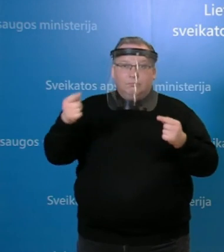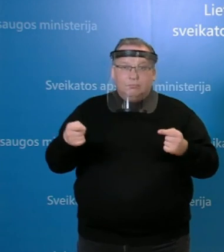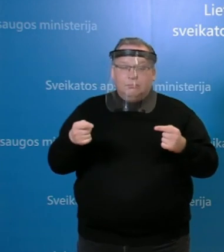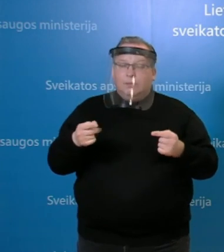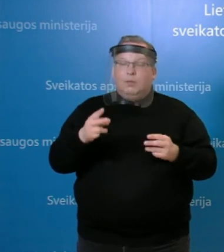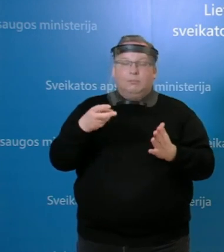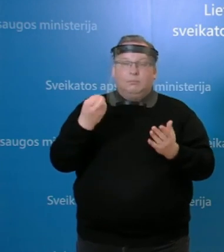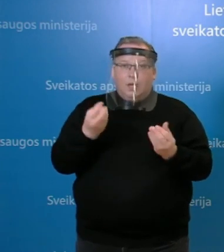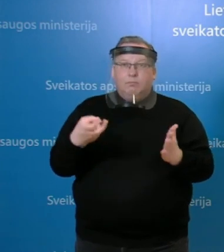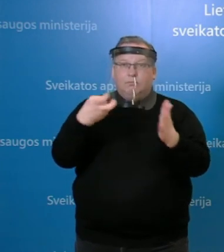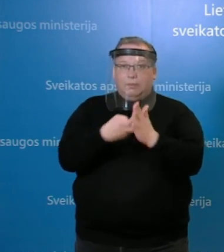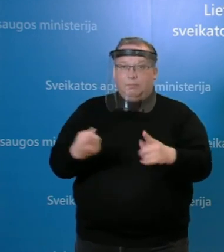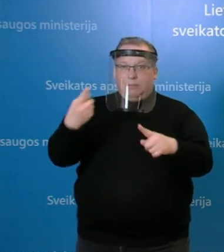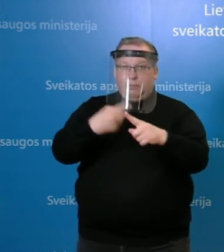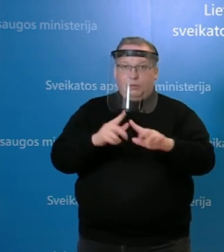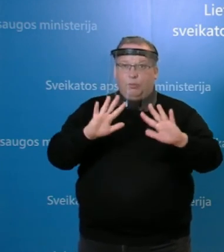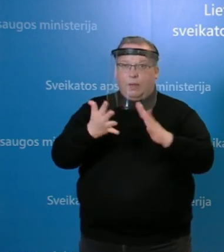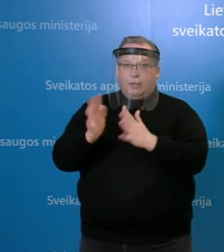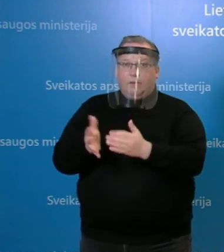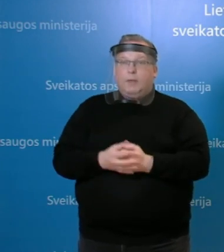registruojame dar ir papildome atvejai.